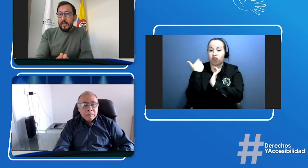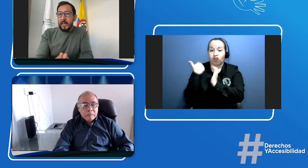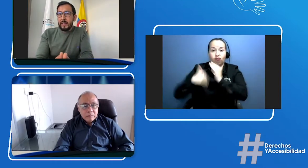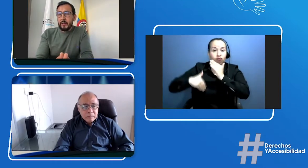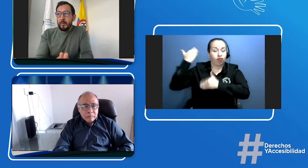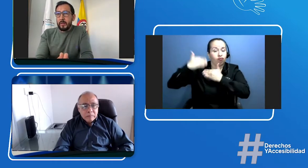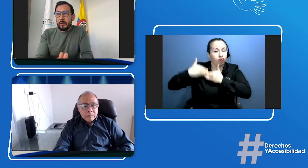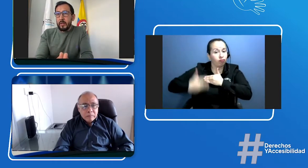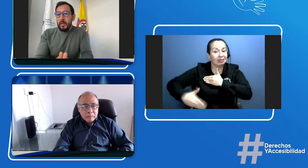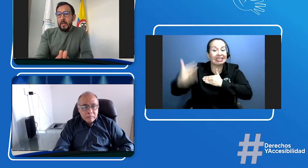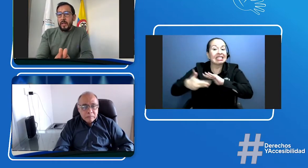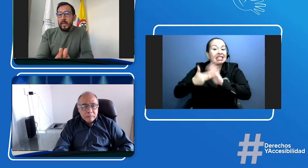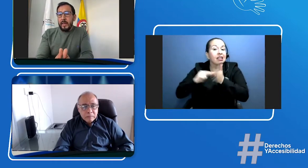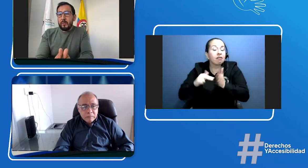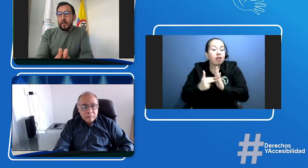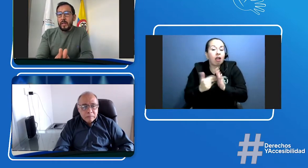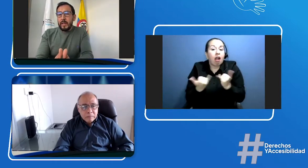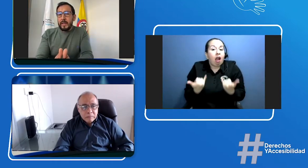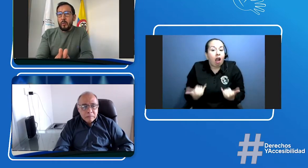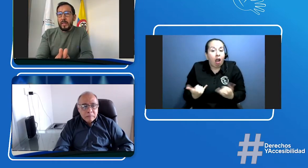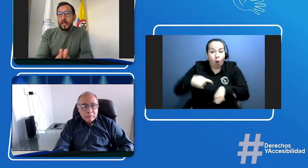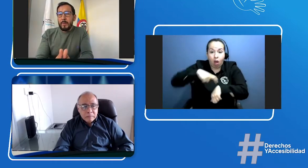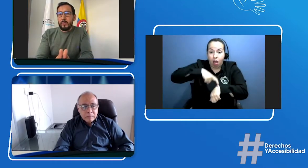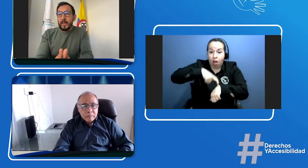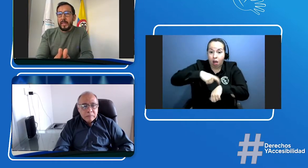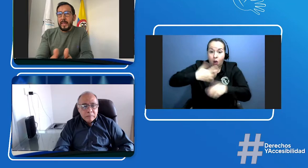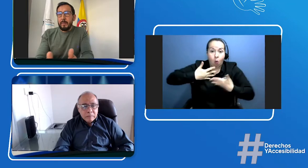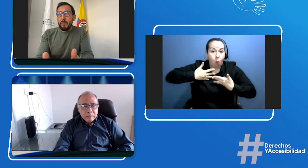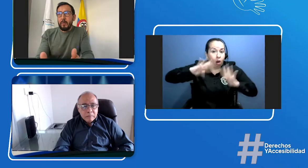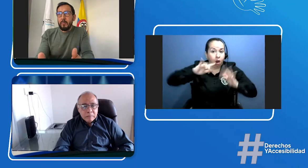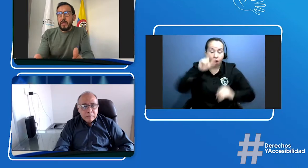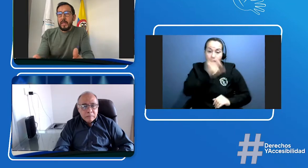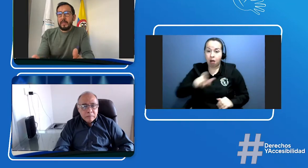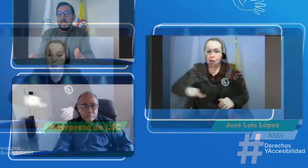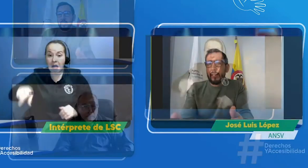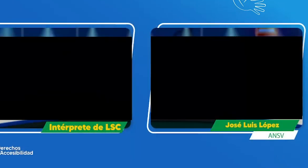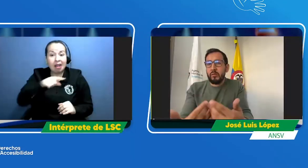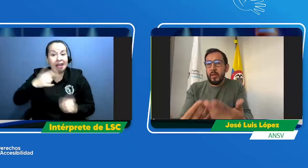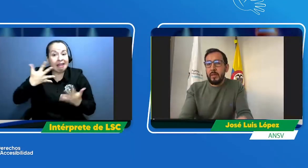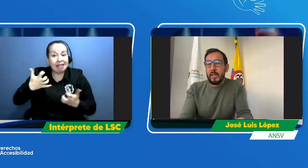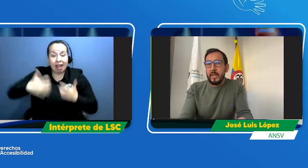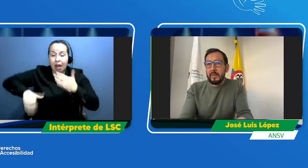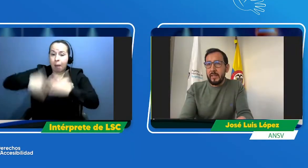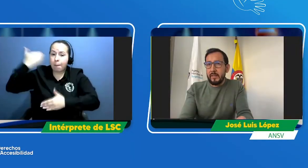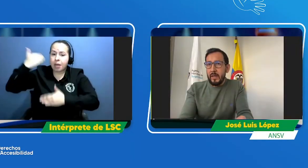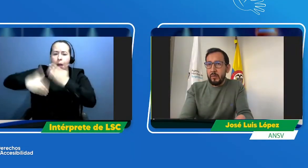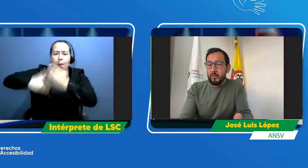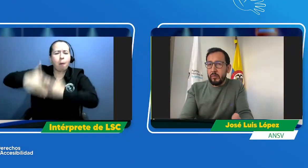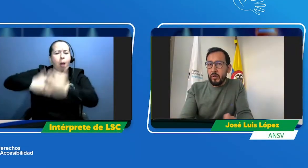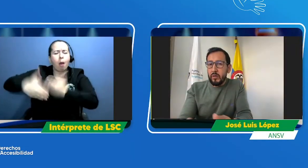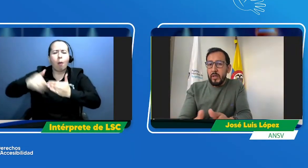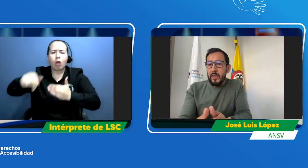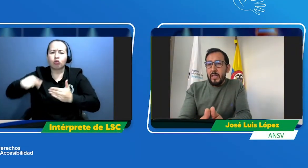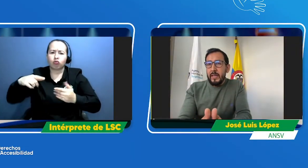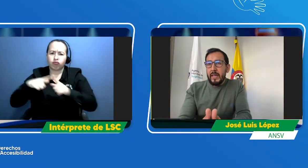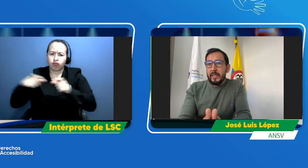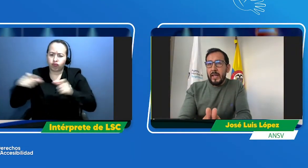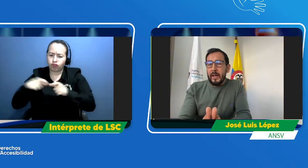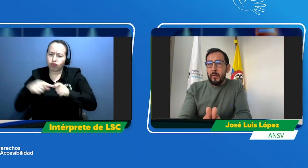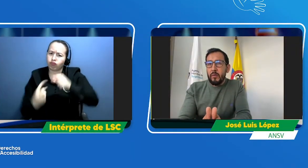en este momento cualquier persona que comience a hacer su trámite de licencia de conducción y que tenga una